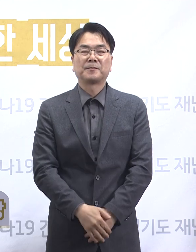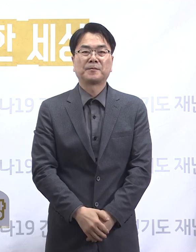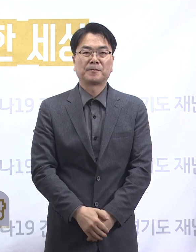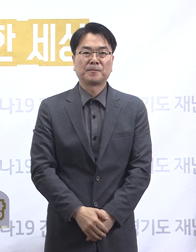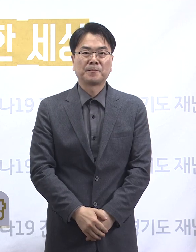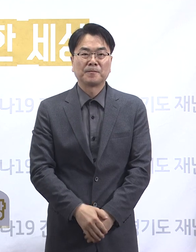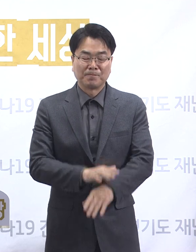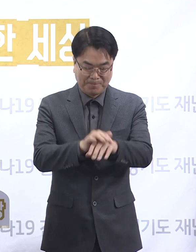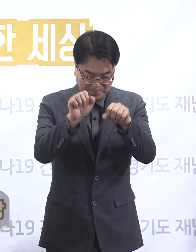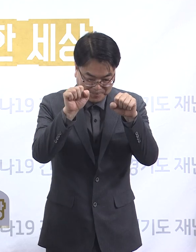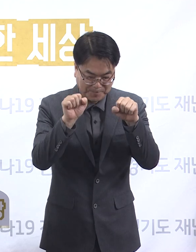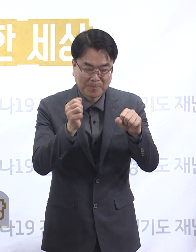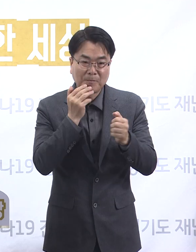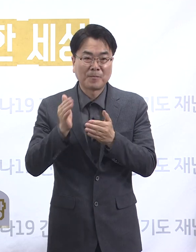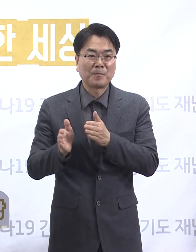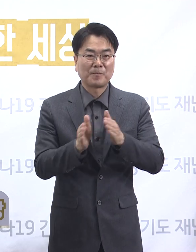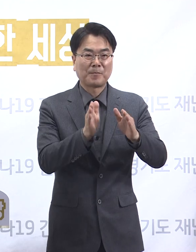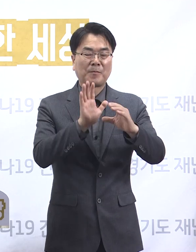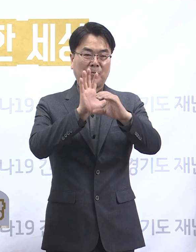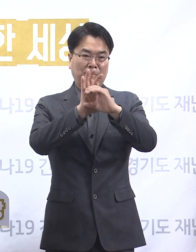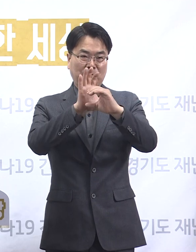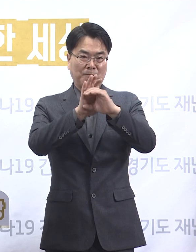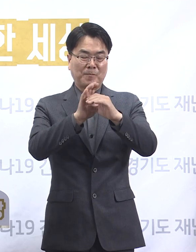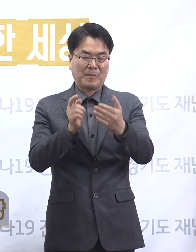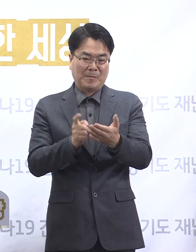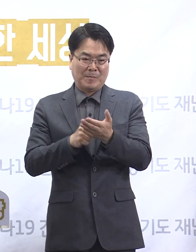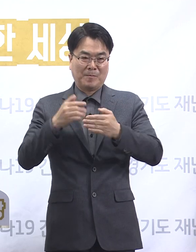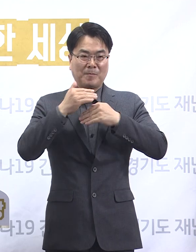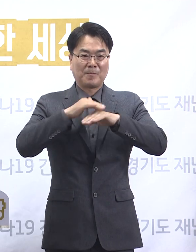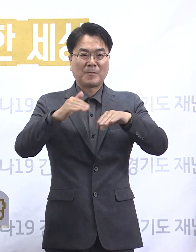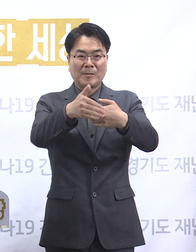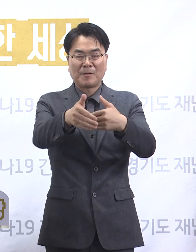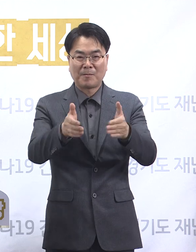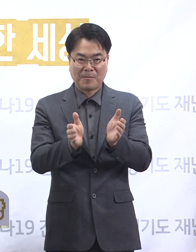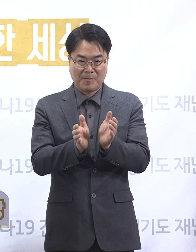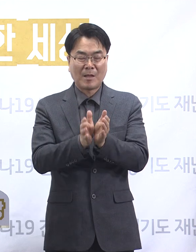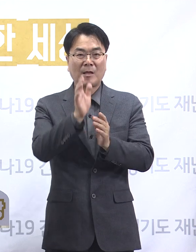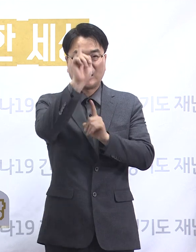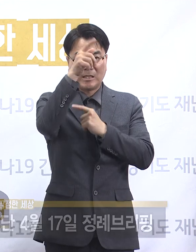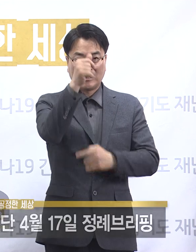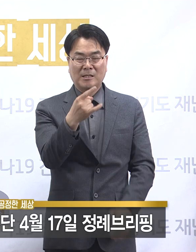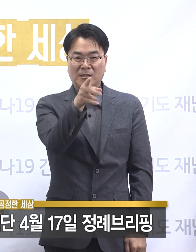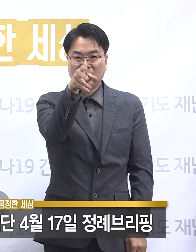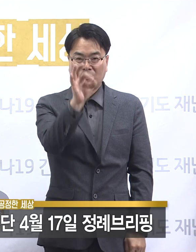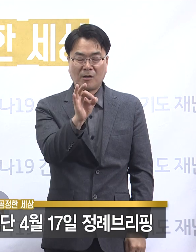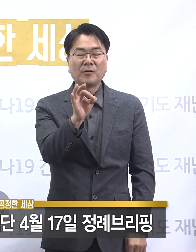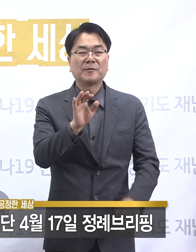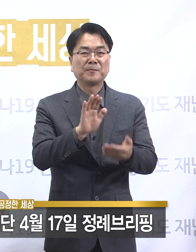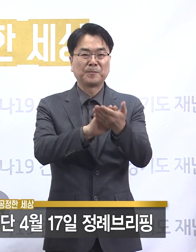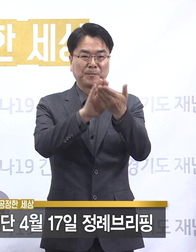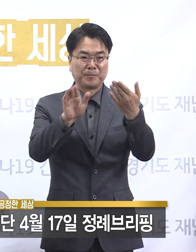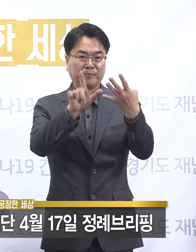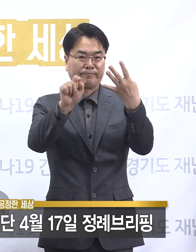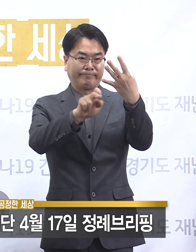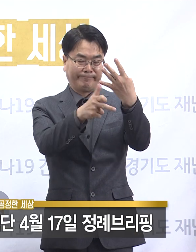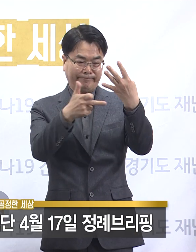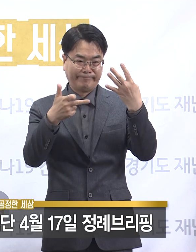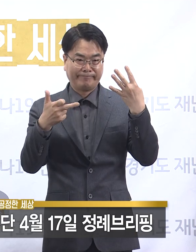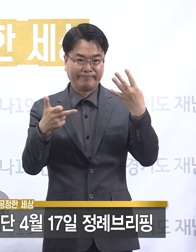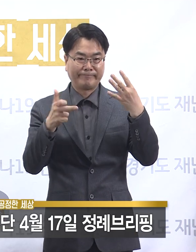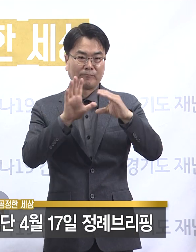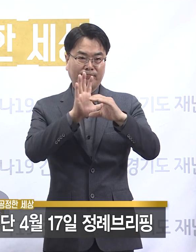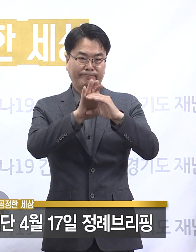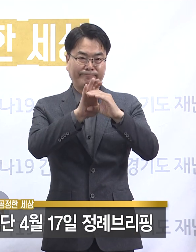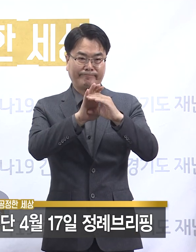안녕하십니까. 경기도 코로나19 긴급대책단 단장 이희영입니다. 4월 17일 금요일 경기도 코로나19